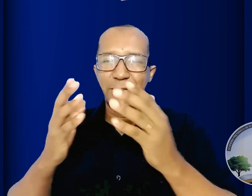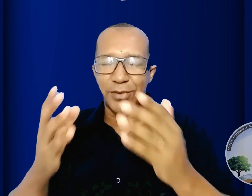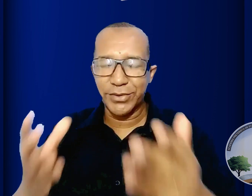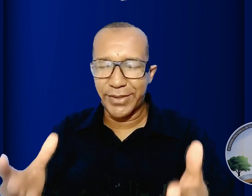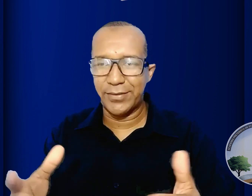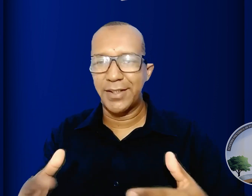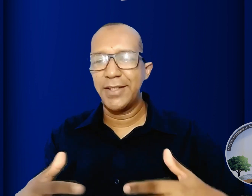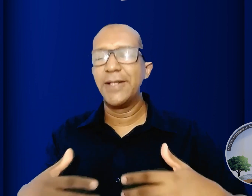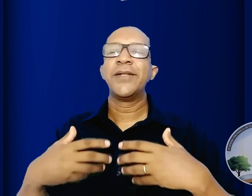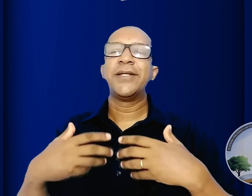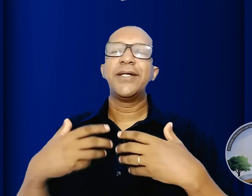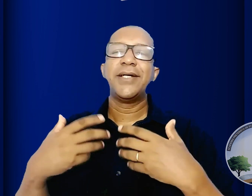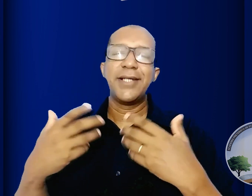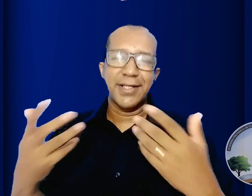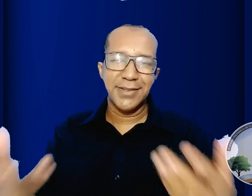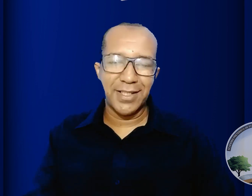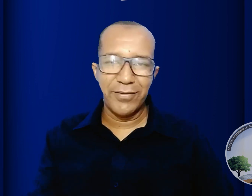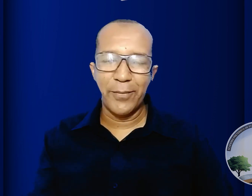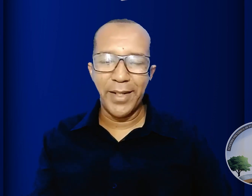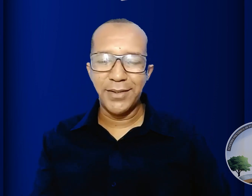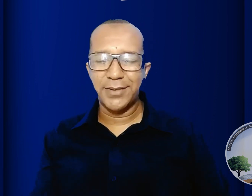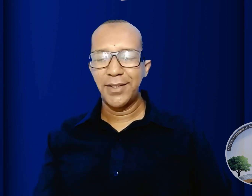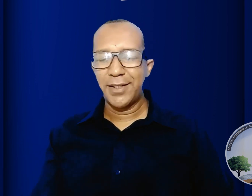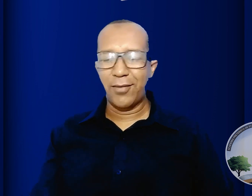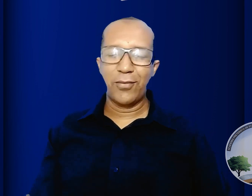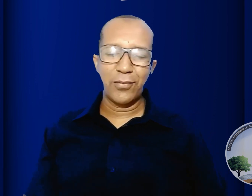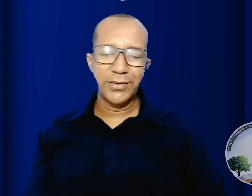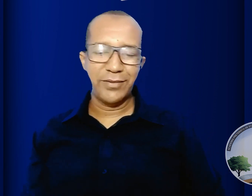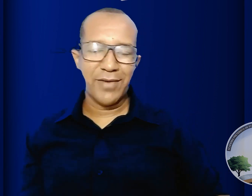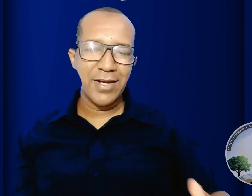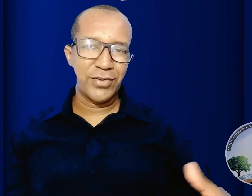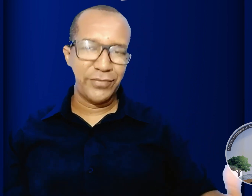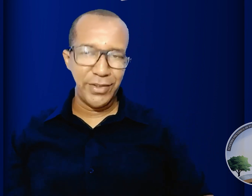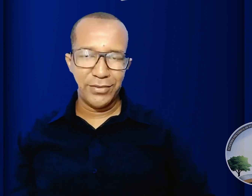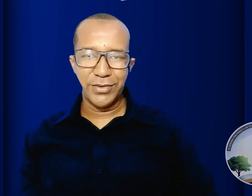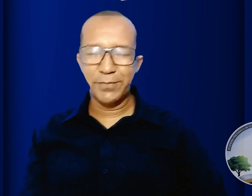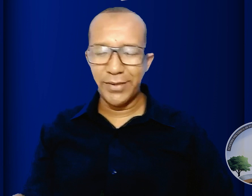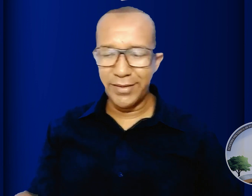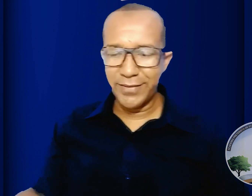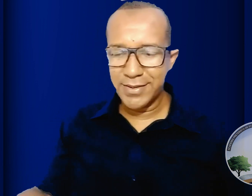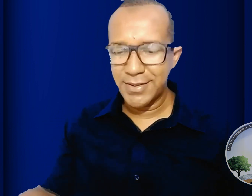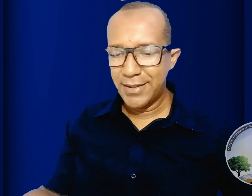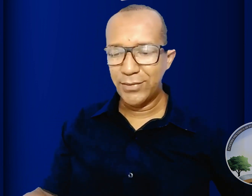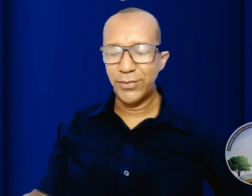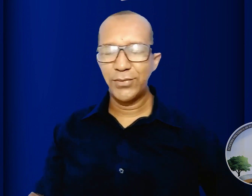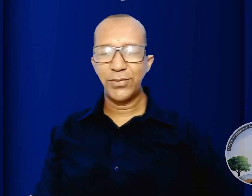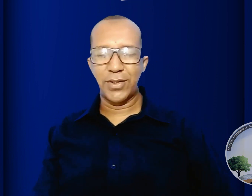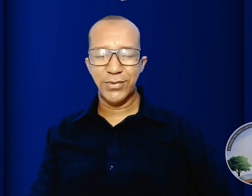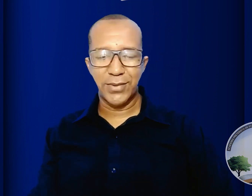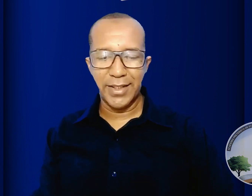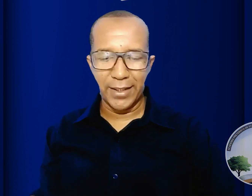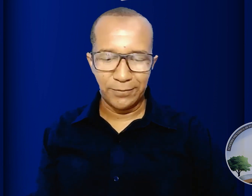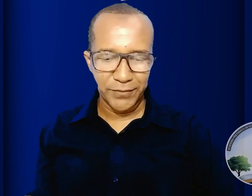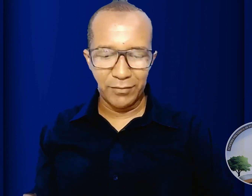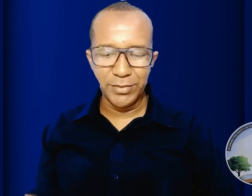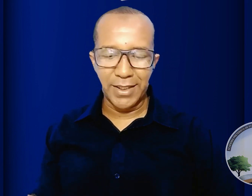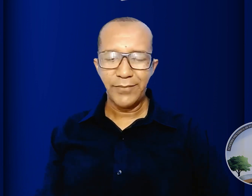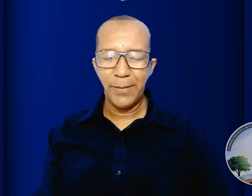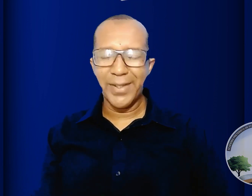mostrado aqui, incansavelmente ao longo de vários vídeos disponíveis no nosso canal então vamos lá para